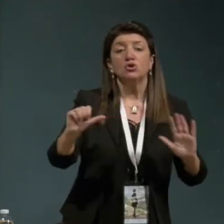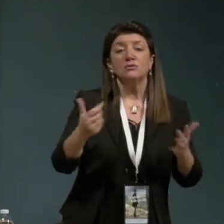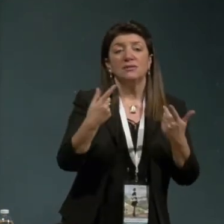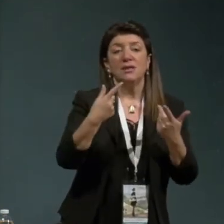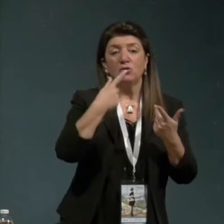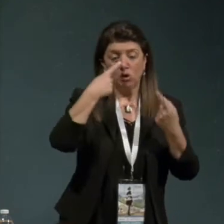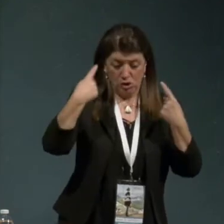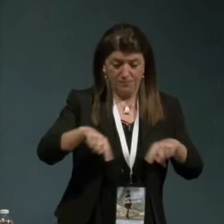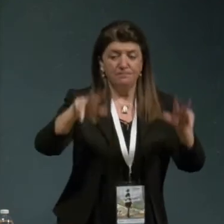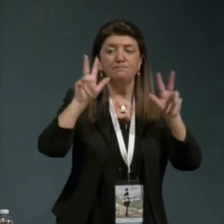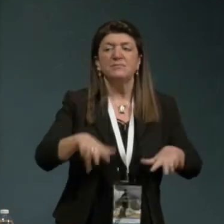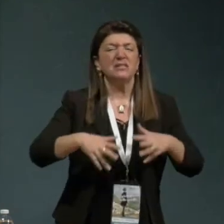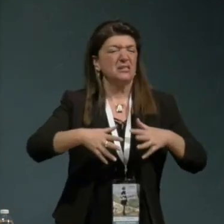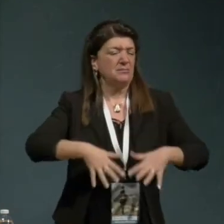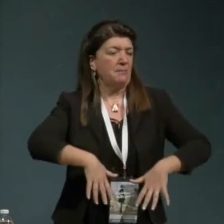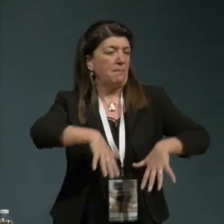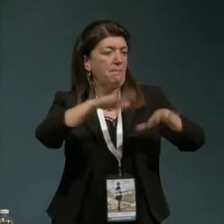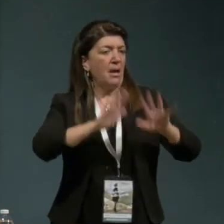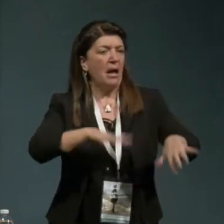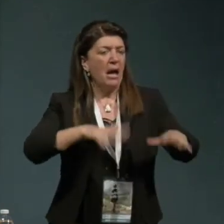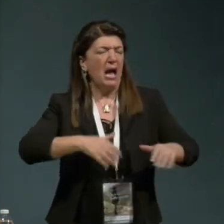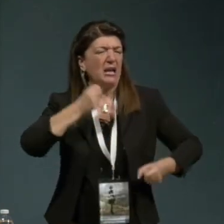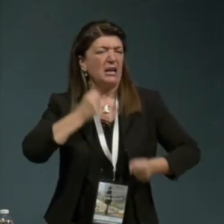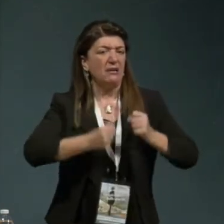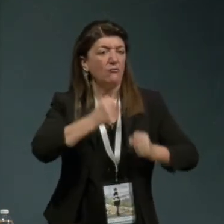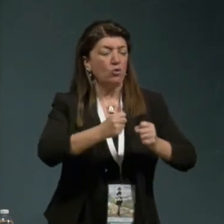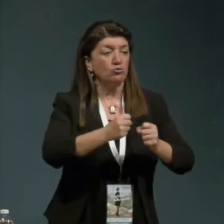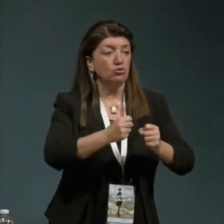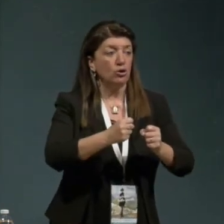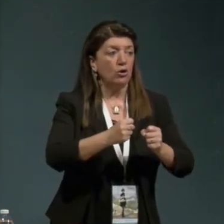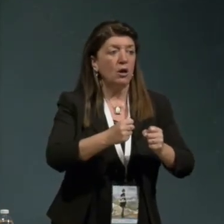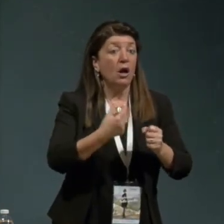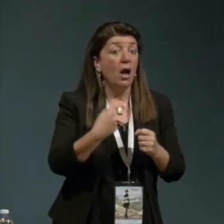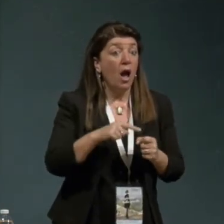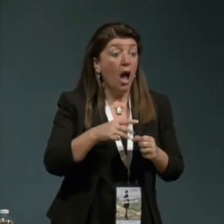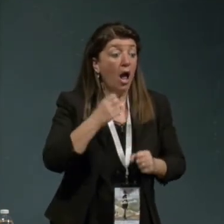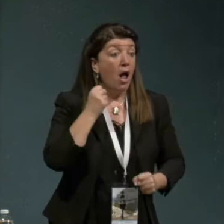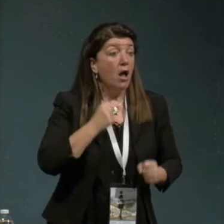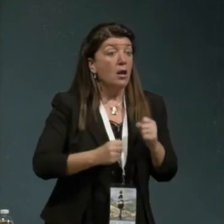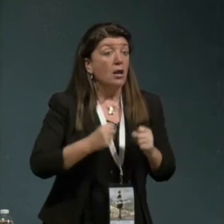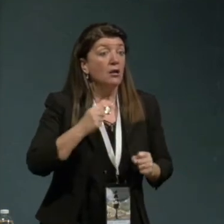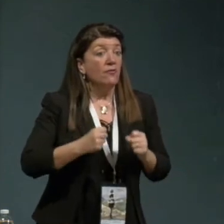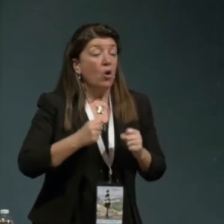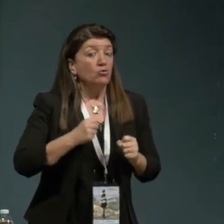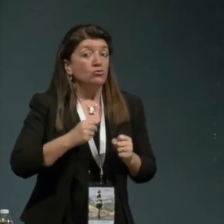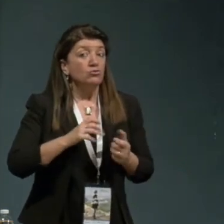e la rivoluzione è diventato era un mito